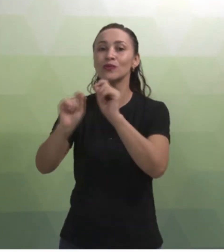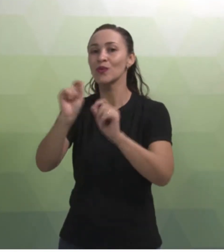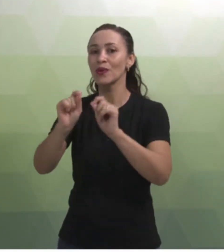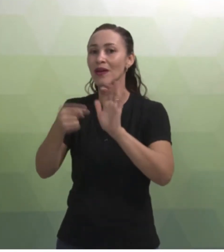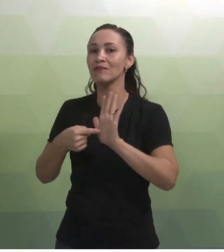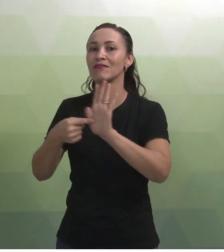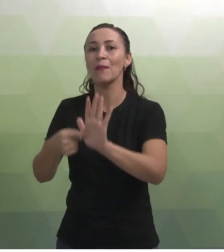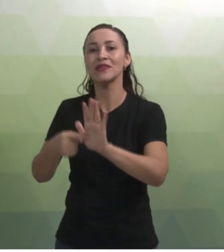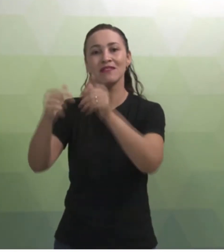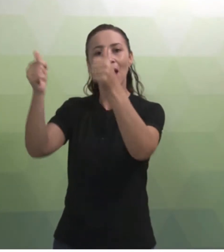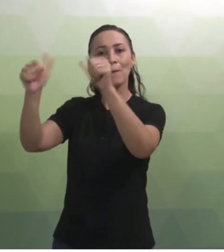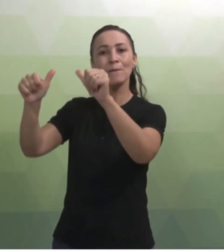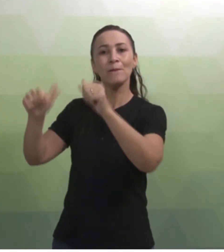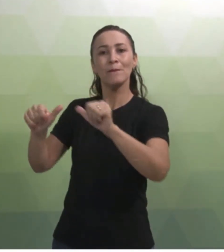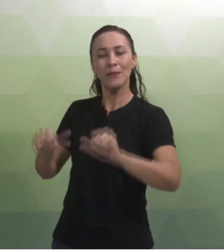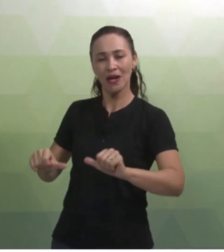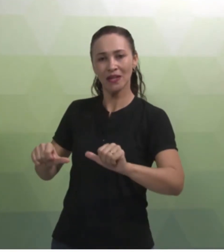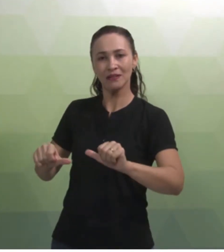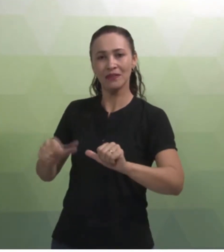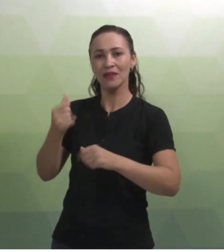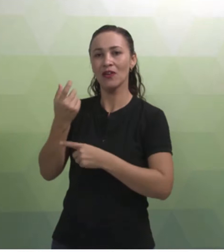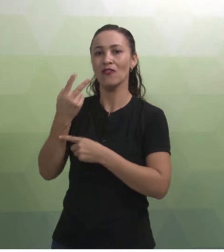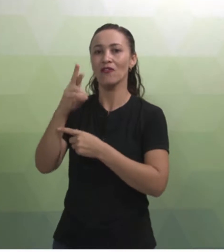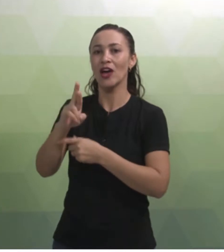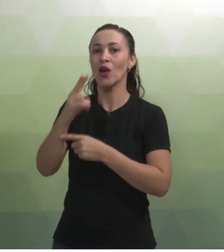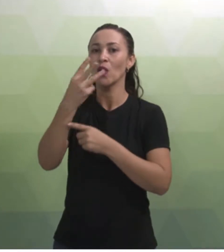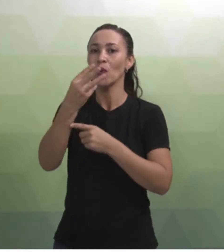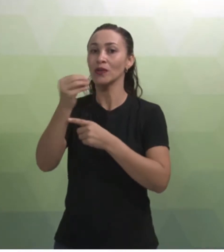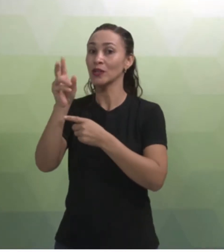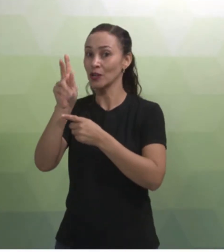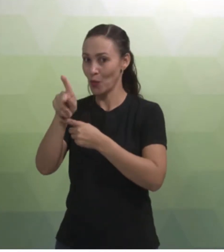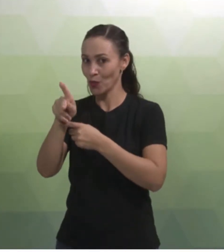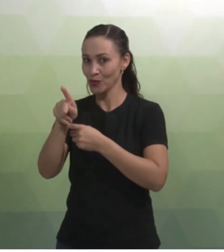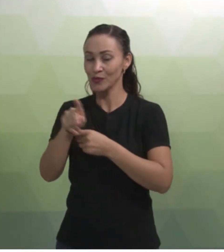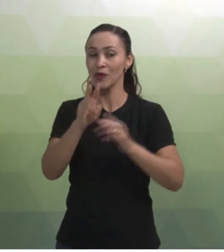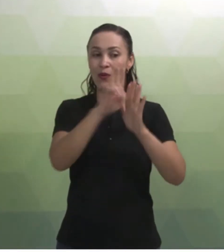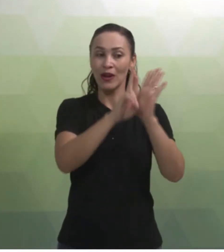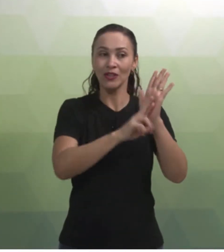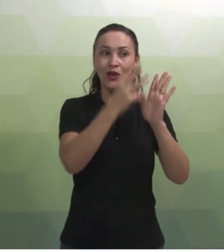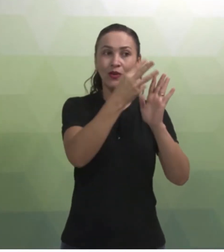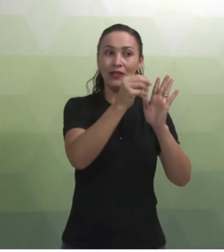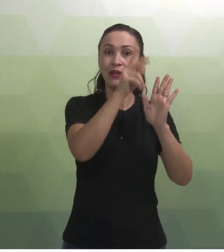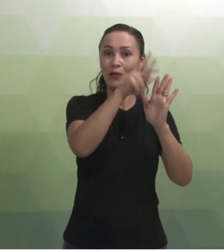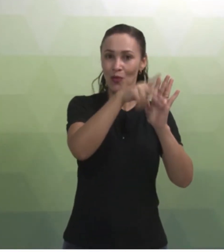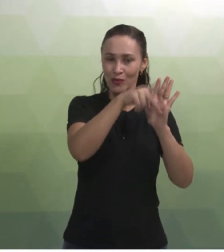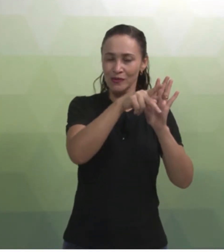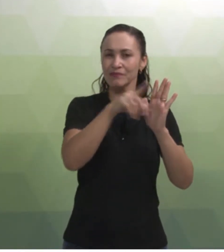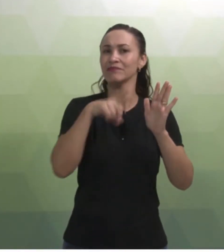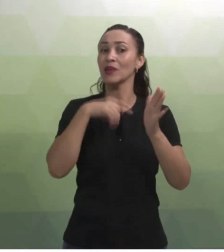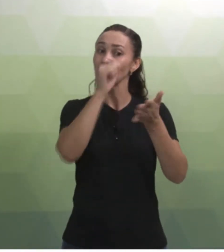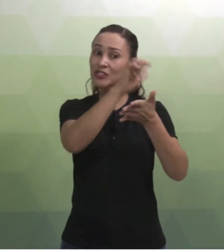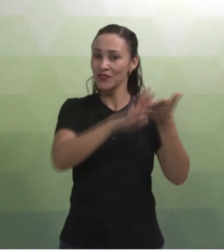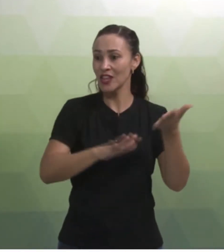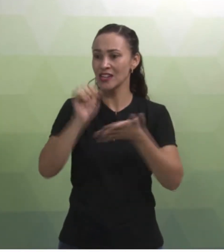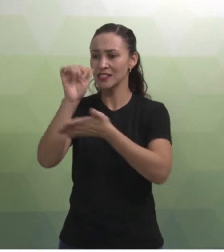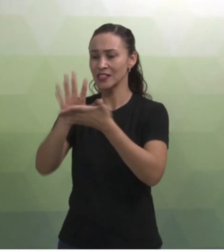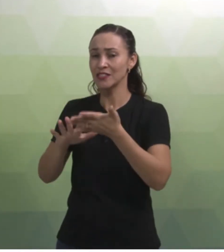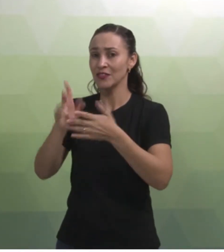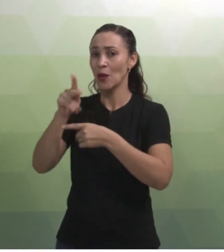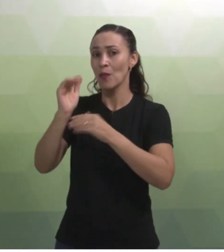do banner. Essa apresentação do banner vale 30 pontos, assim como o relatório. Então, são atividades que têm uma pontuação maior, porque vão